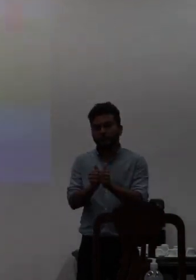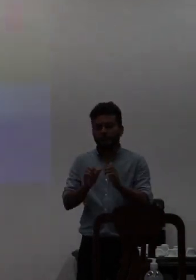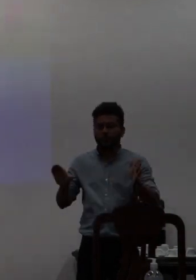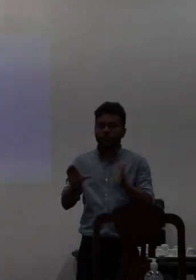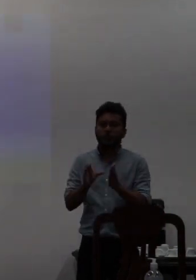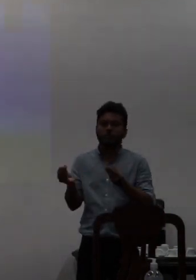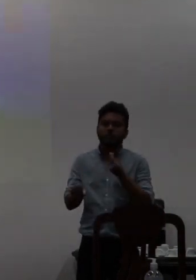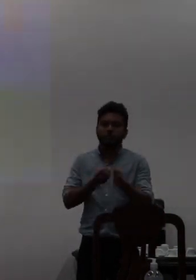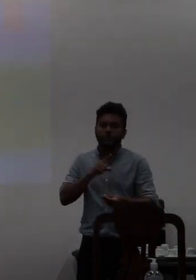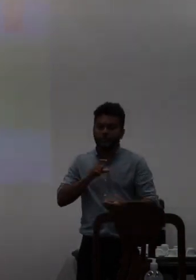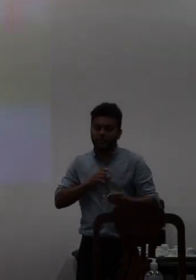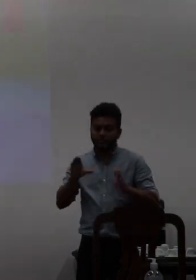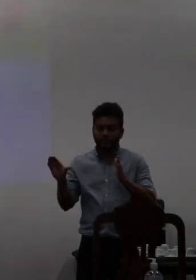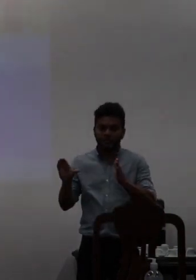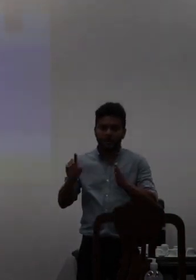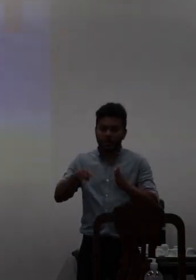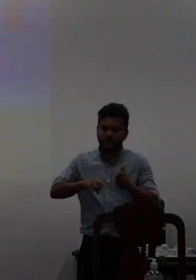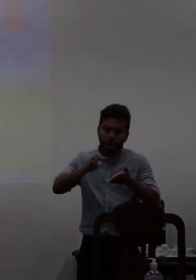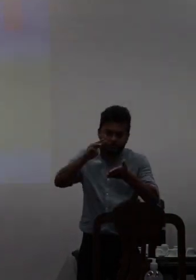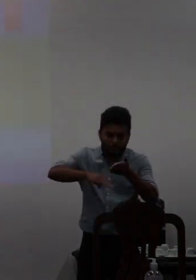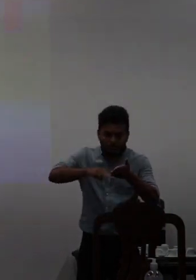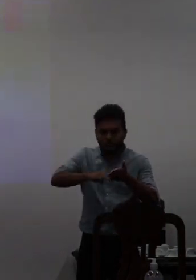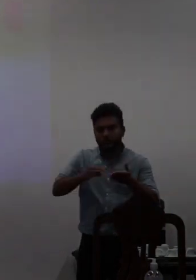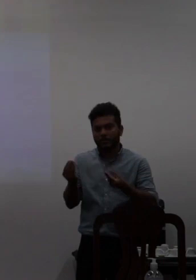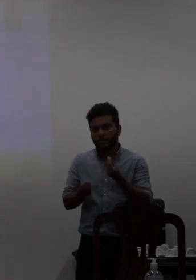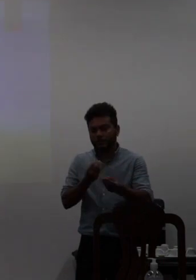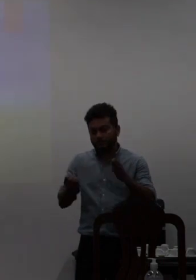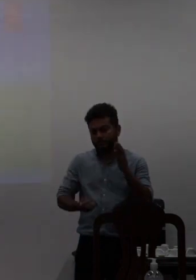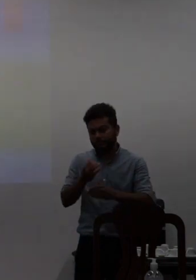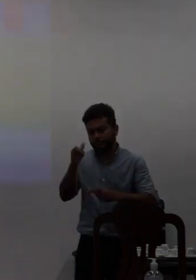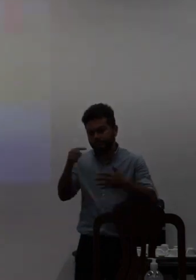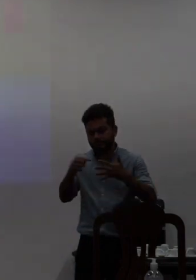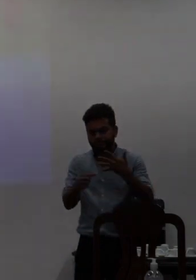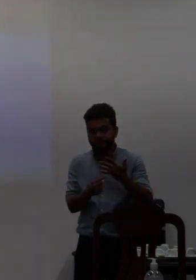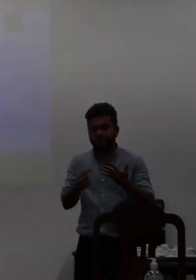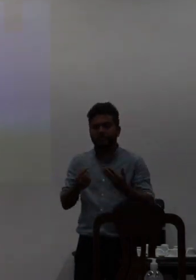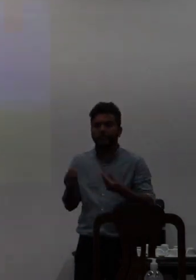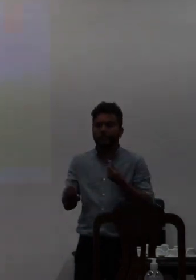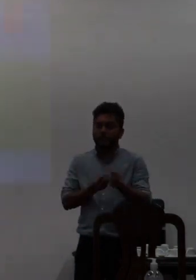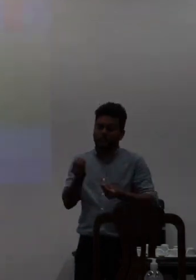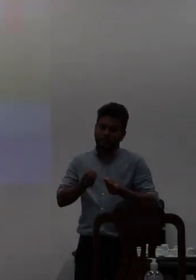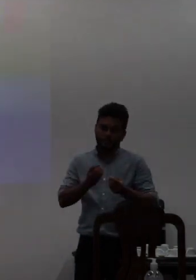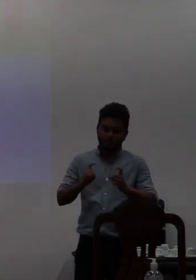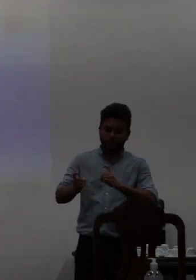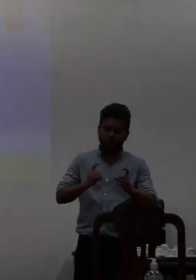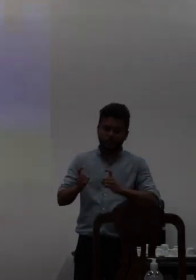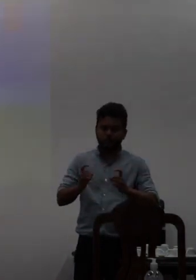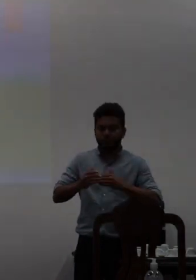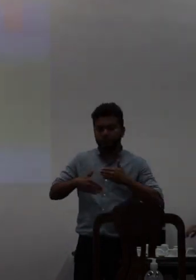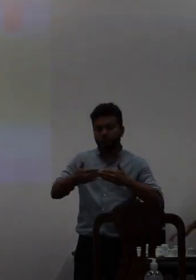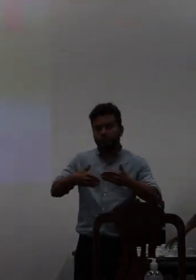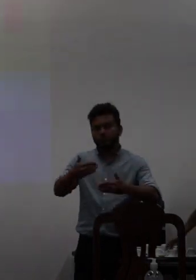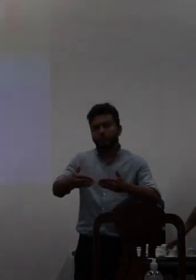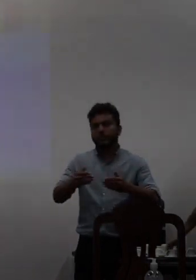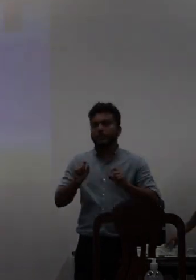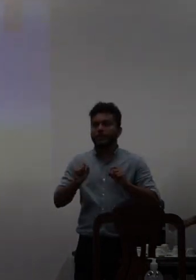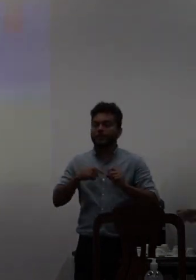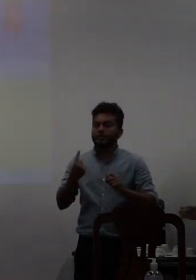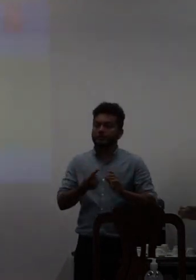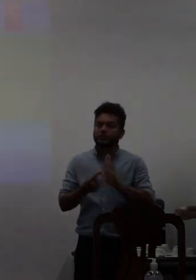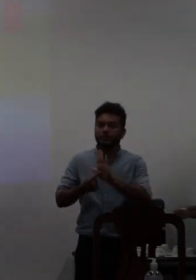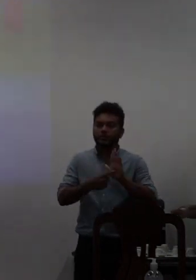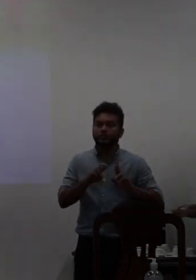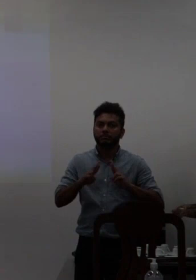metodologia e a construção dos instrumentos a partir desse processo de instituição nós apresentamos em uma